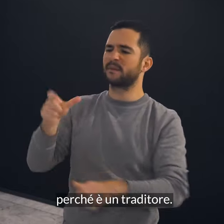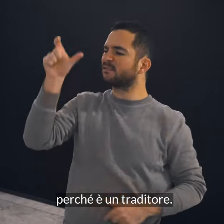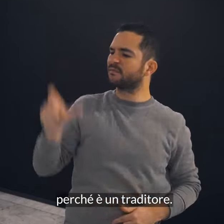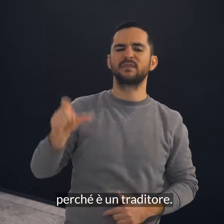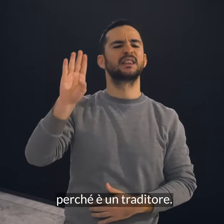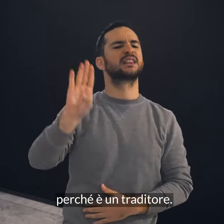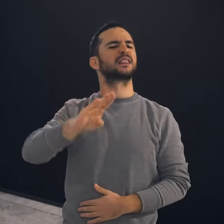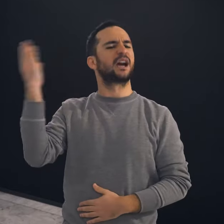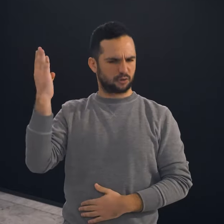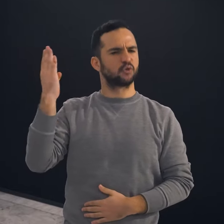traditore.